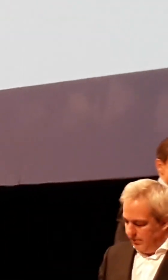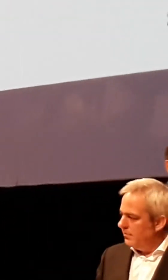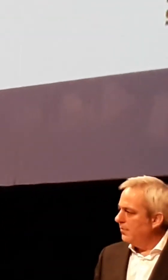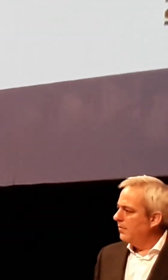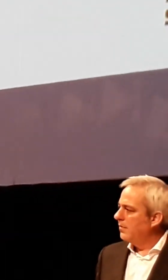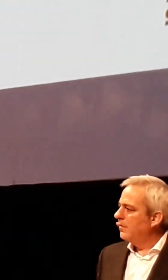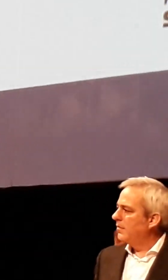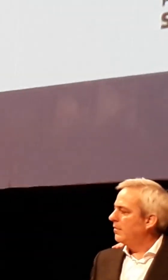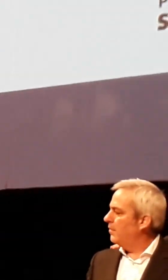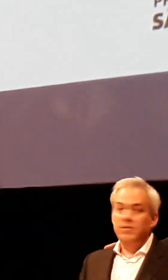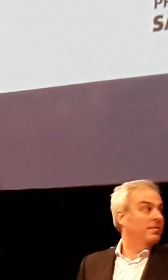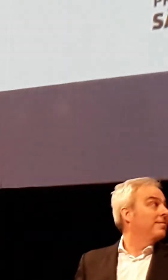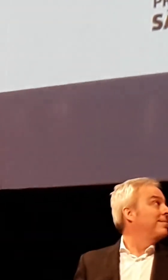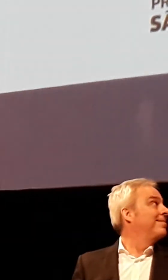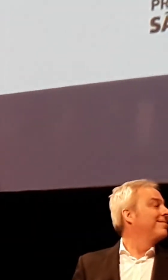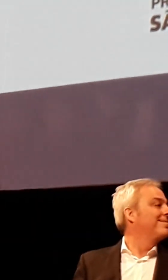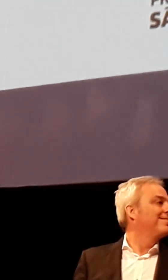Prefeituras Regionais, Sr. Flávio Pio, esperança senhor que o o senhor, O